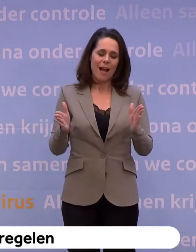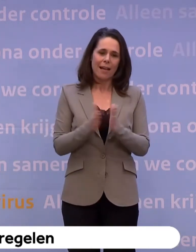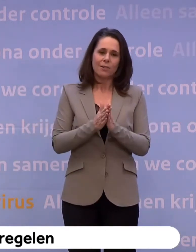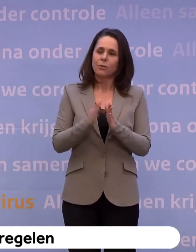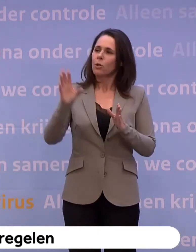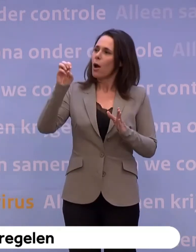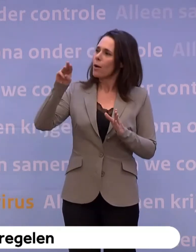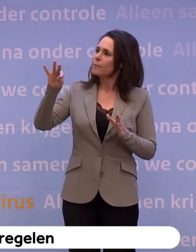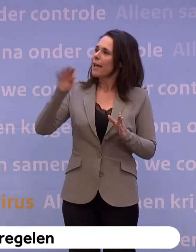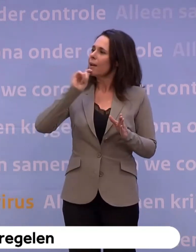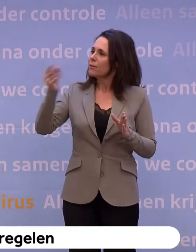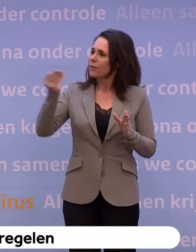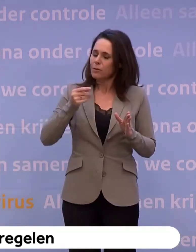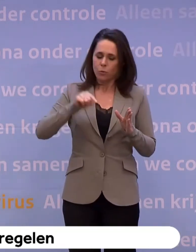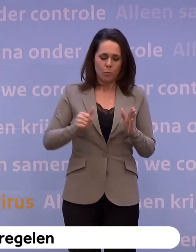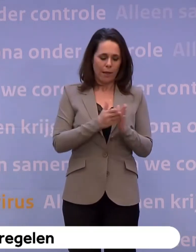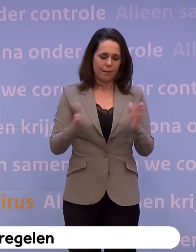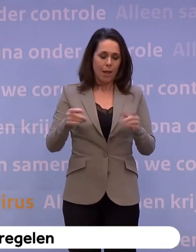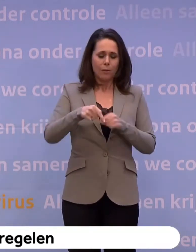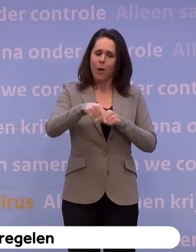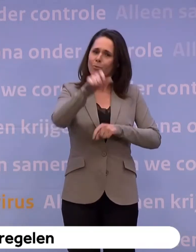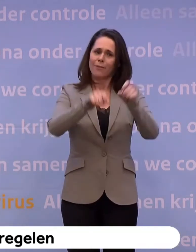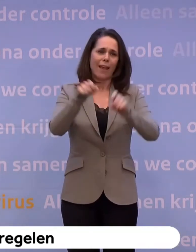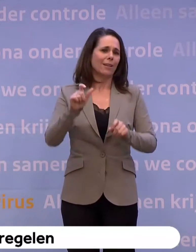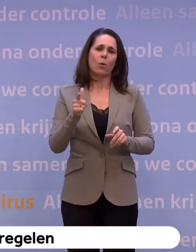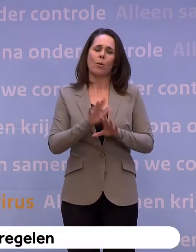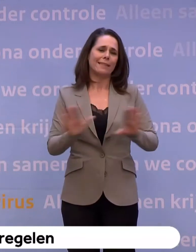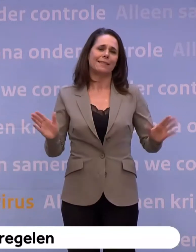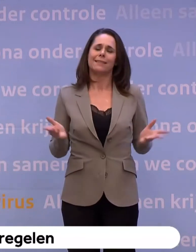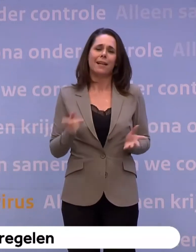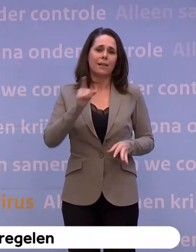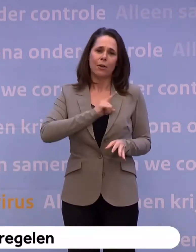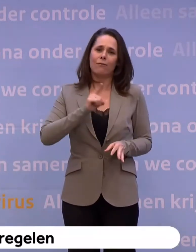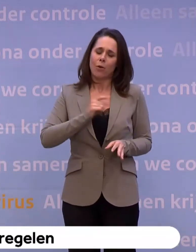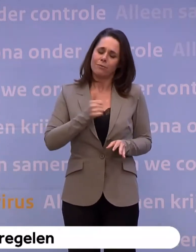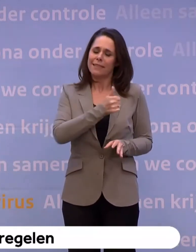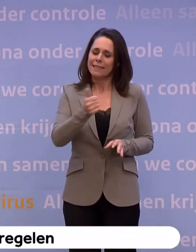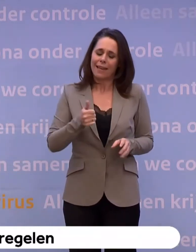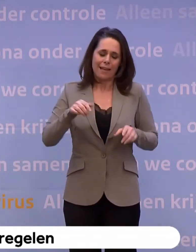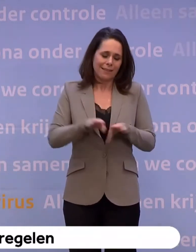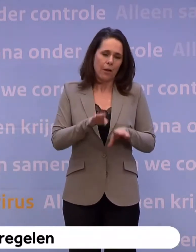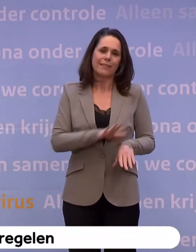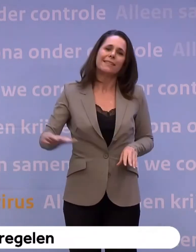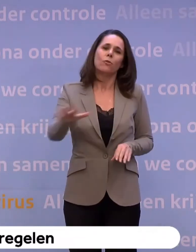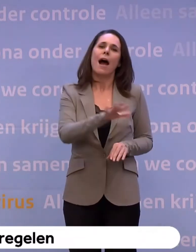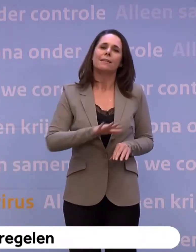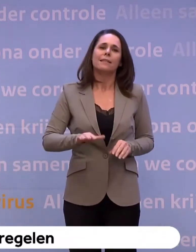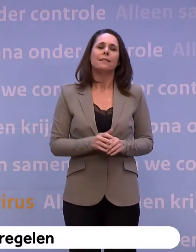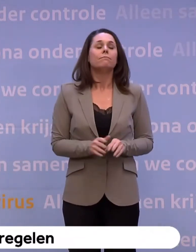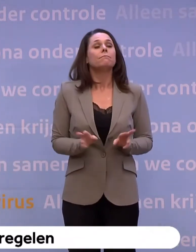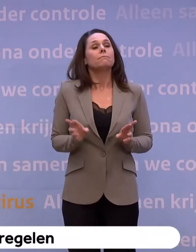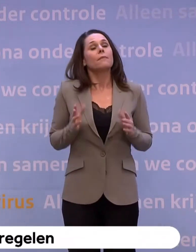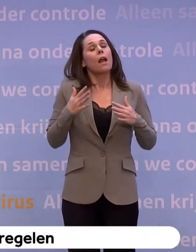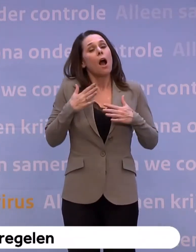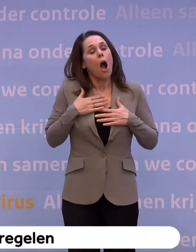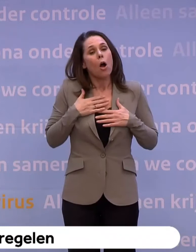-advies... ...nu aan het kijken zijn, maar de komende weken speelt dit helaas niet. De komende weken zitten we gewoon nog in de situatie waar we nu aan zitten. We hopen van harte dat